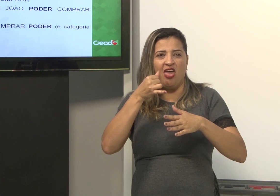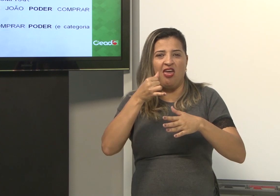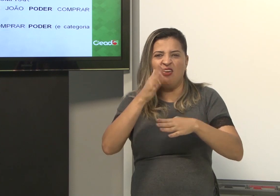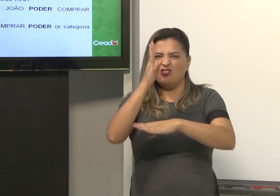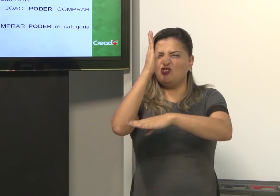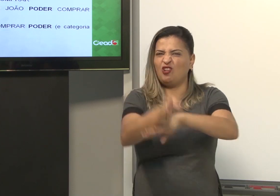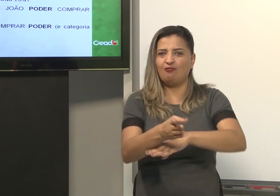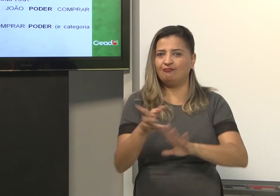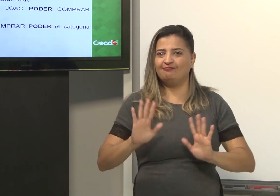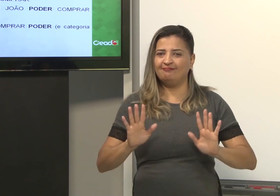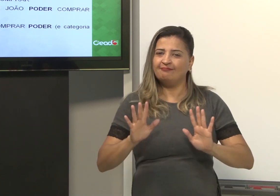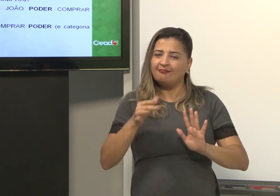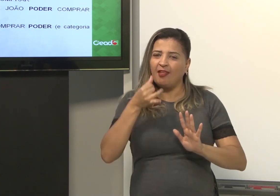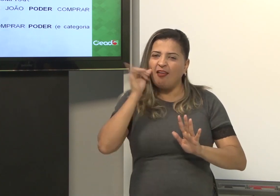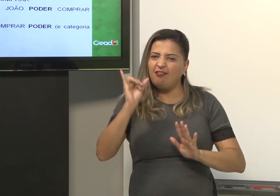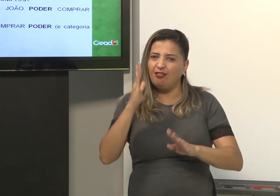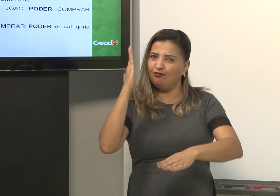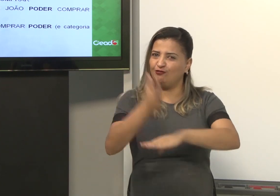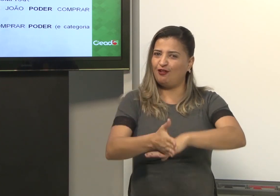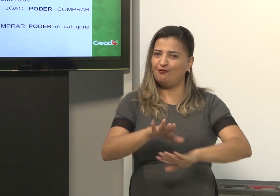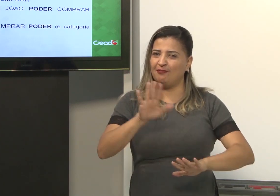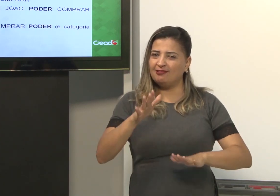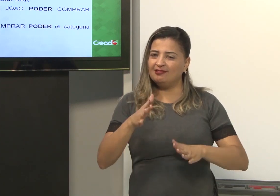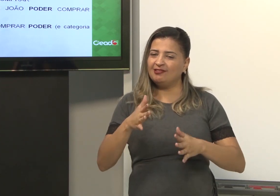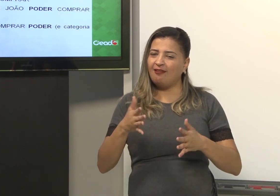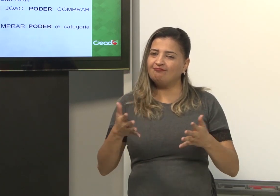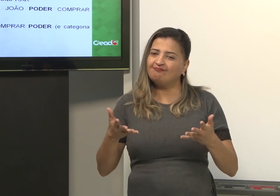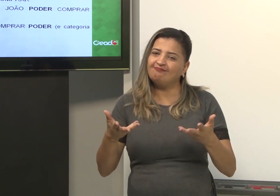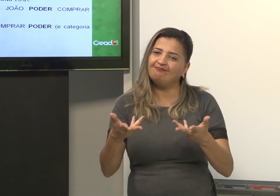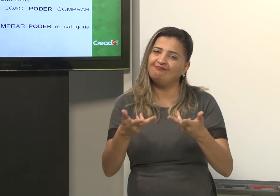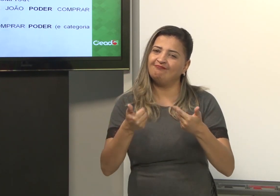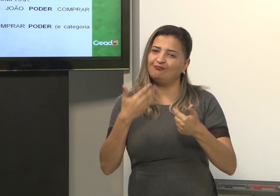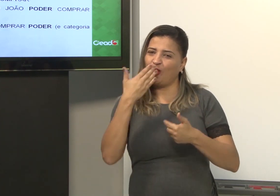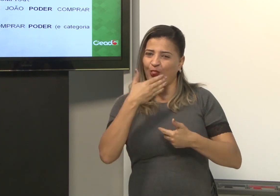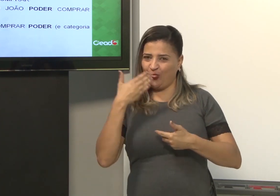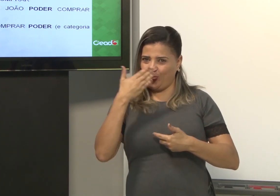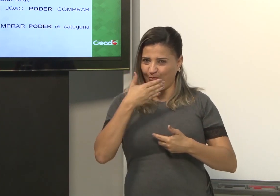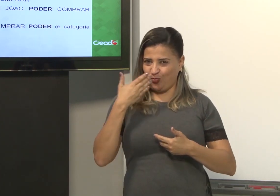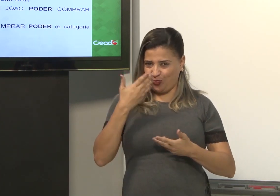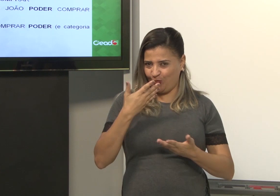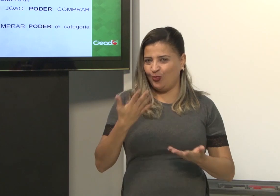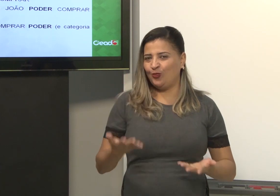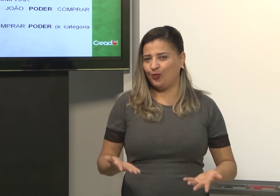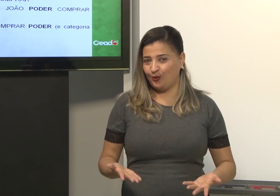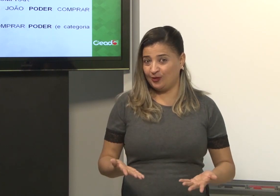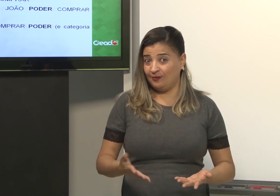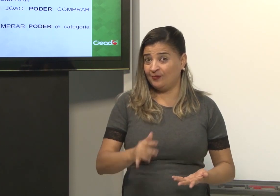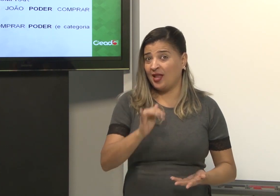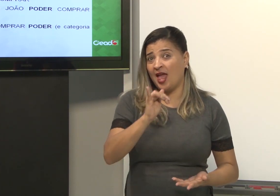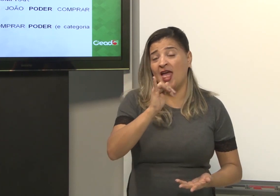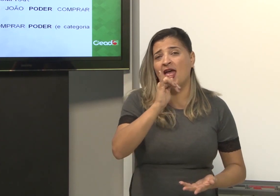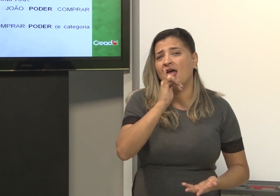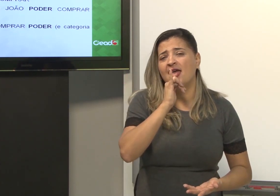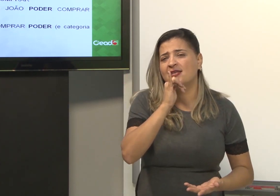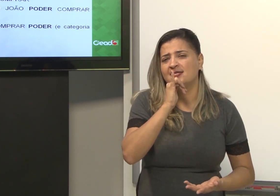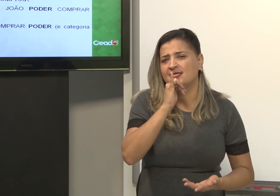Ele não é direto. Não se fala diretamente. Faz com jeito. Então, por